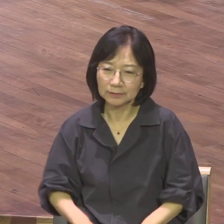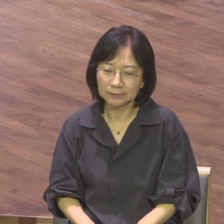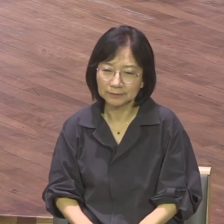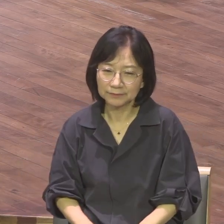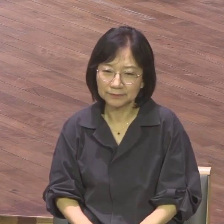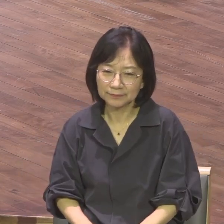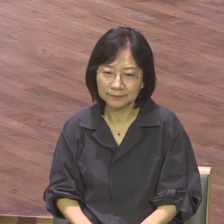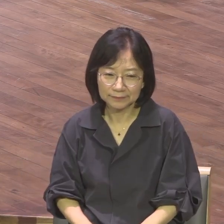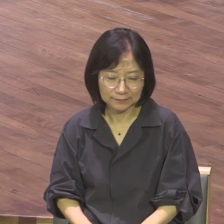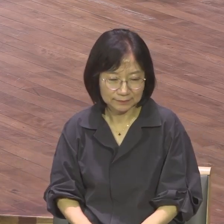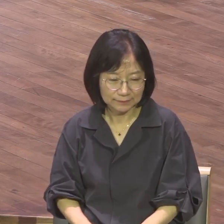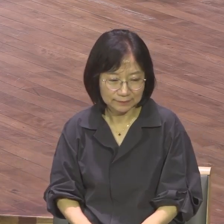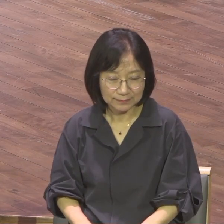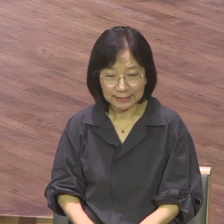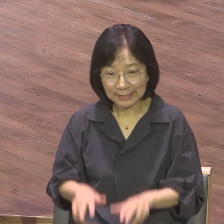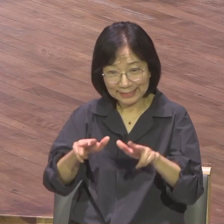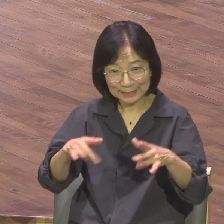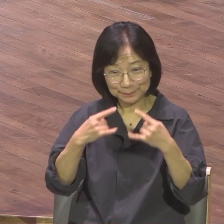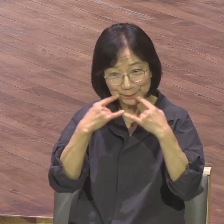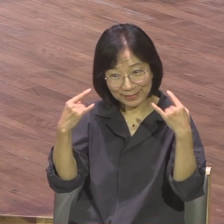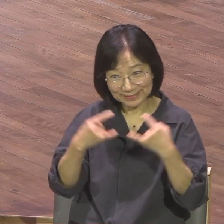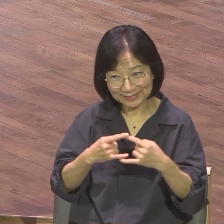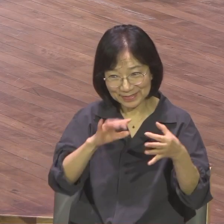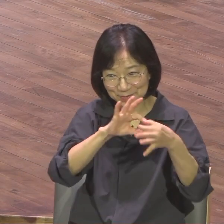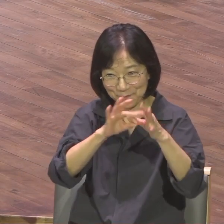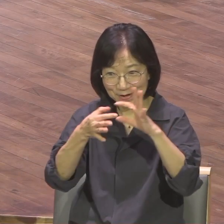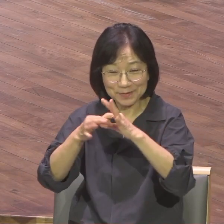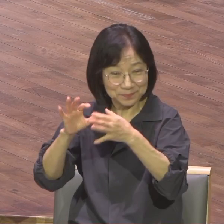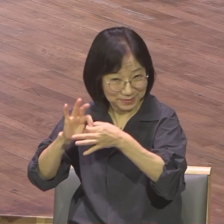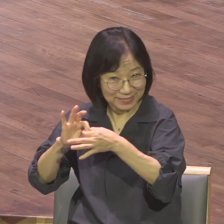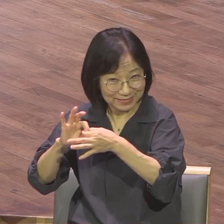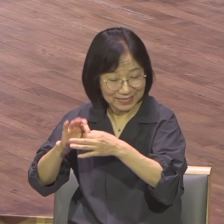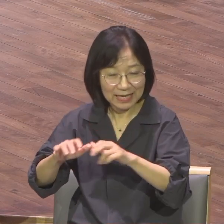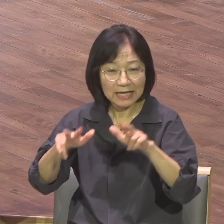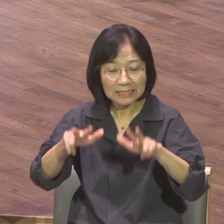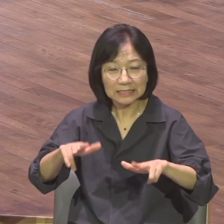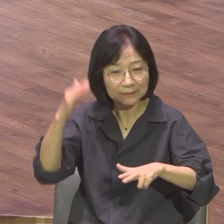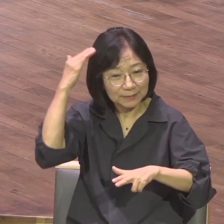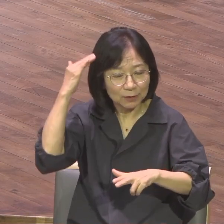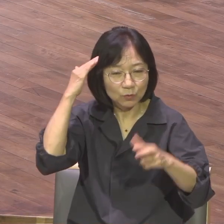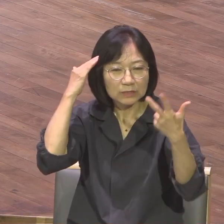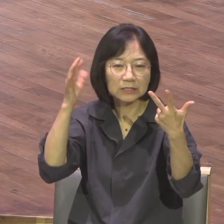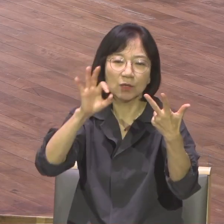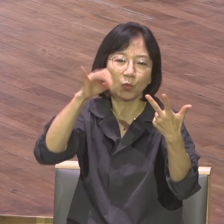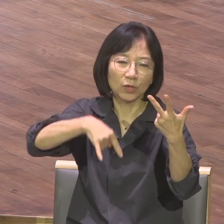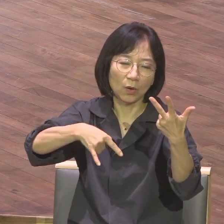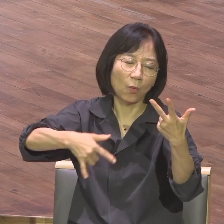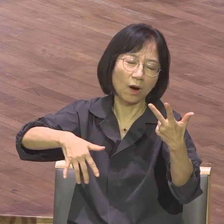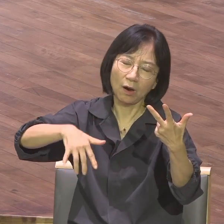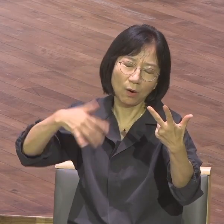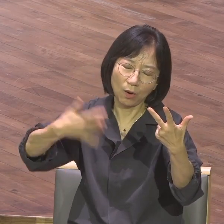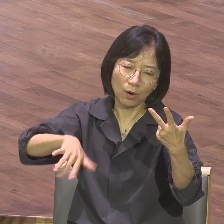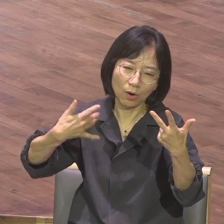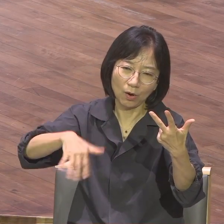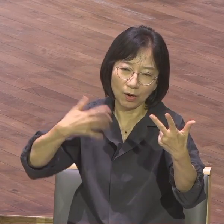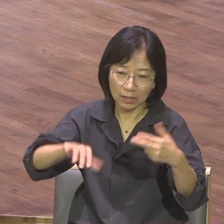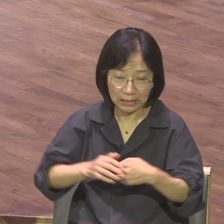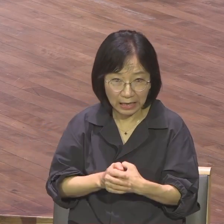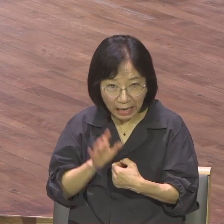지금 파리올림픽이 한창이잖아요 우리나라가 지금 7위 와 대단합니다 주로 보니까 칼, 총, 활